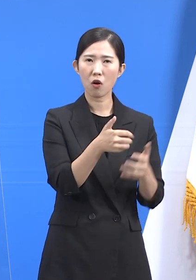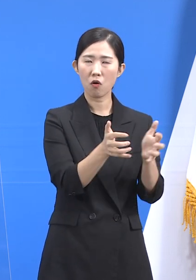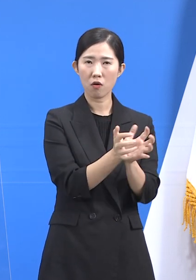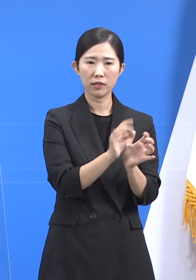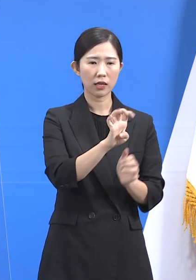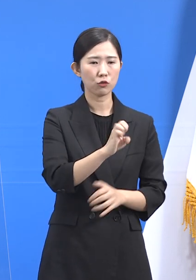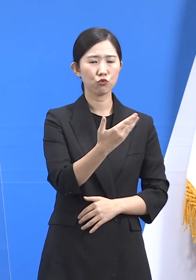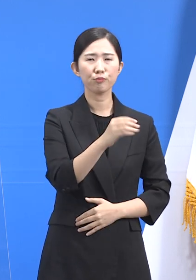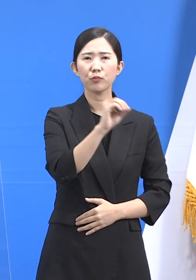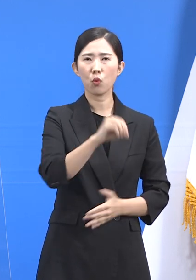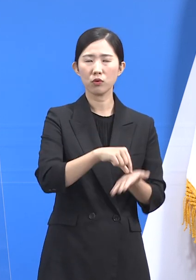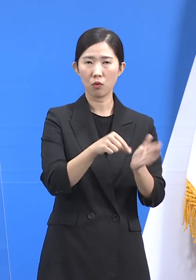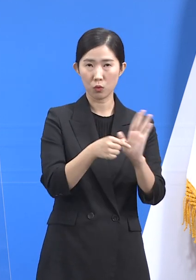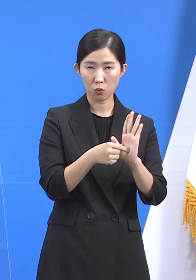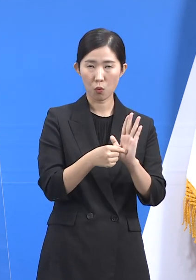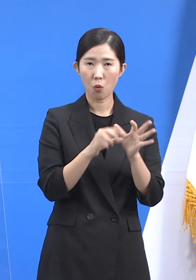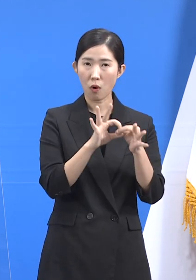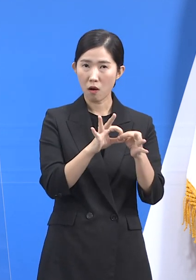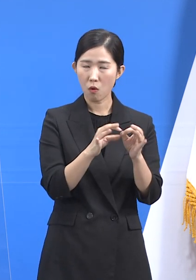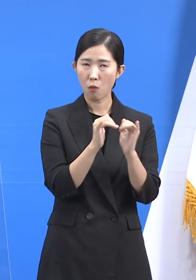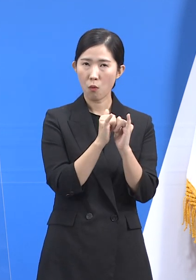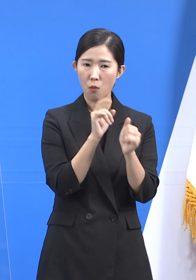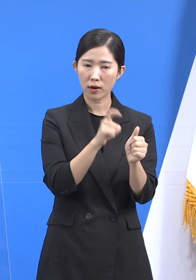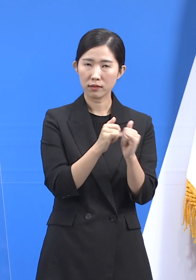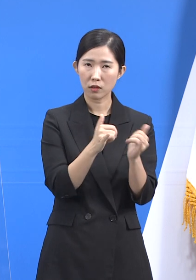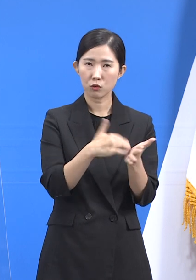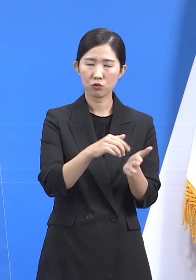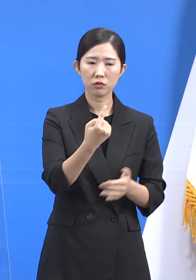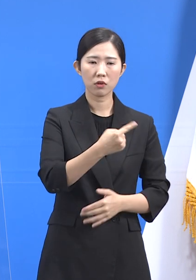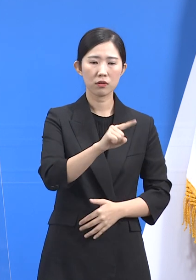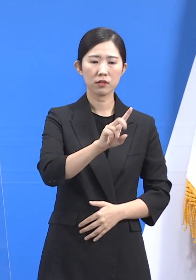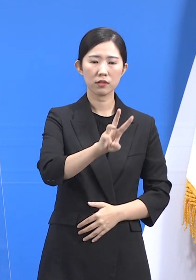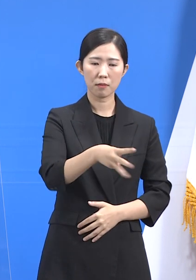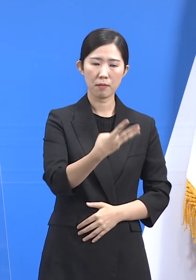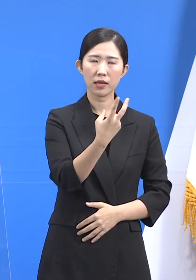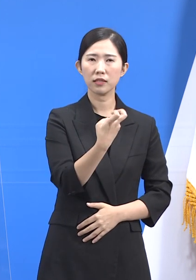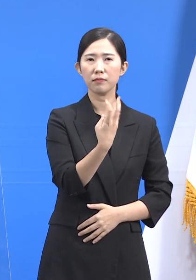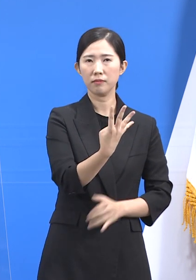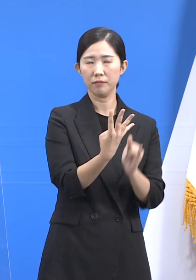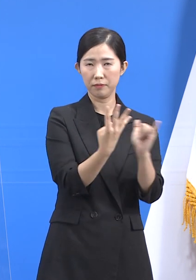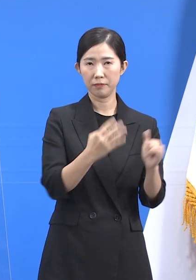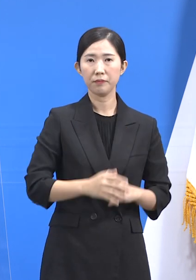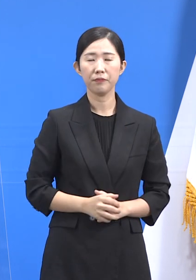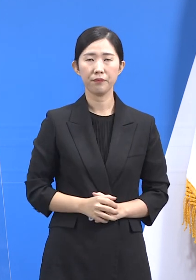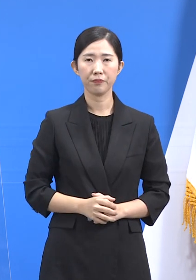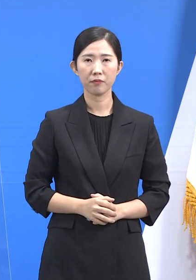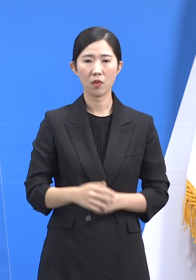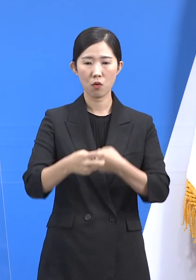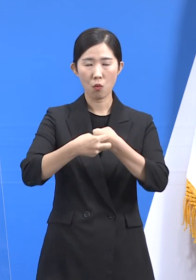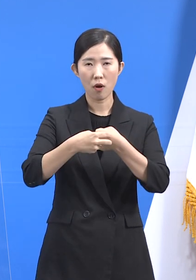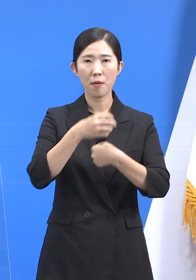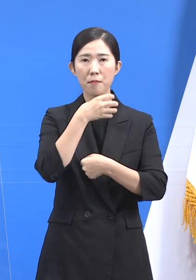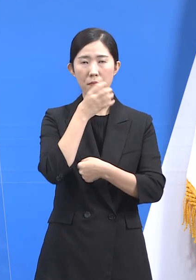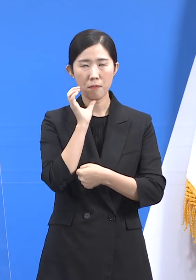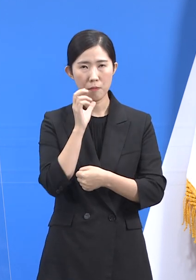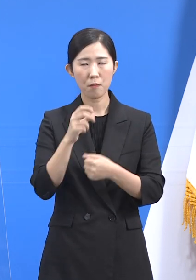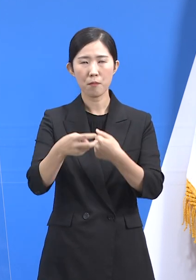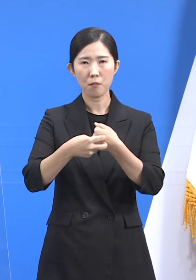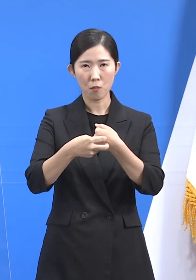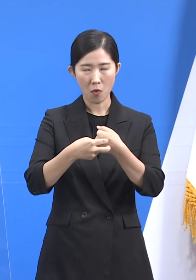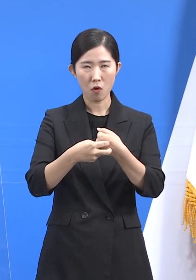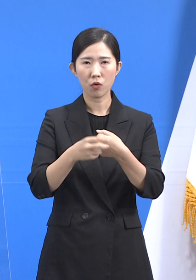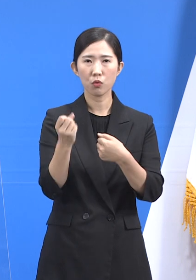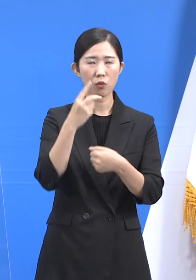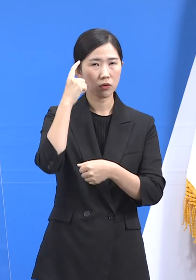차지했으며 관련 확진자는 총 1,123명입니다. 다음으로는 요양병원, 요양시설, 정신병원